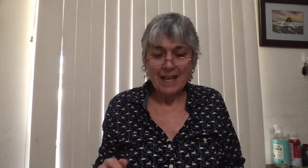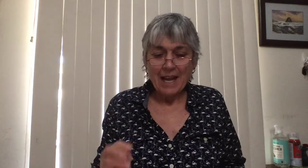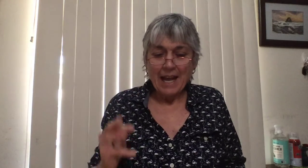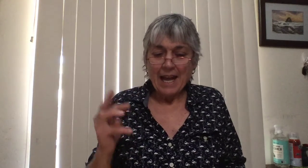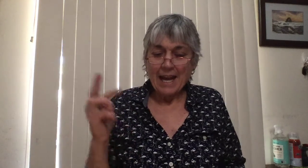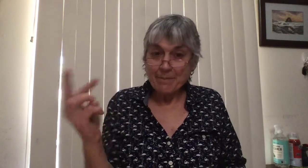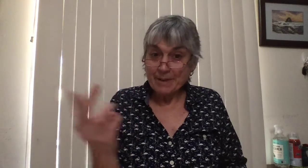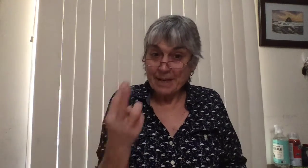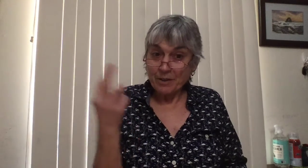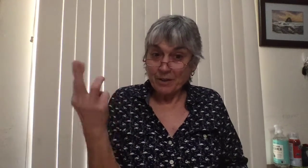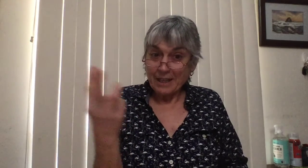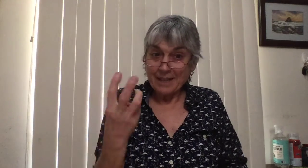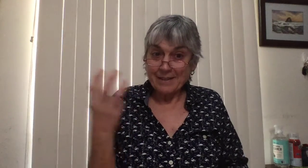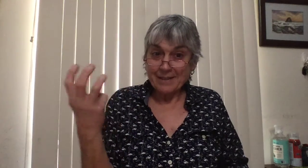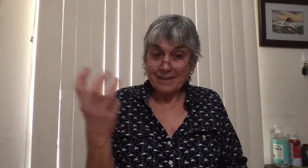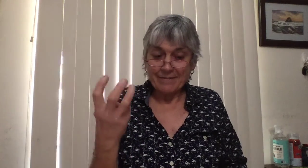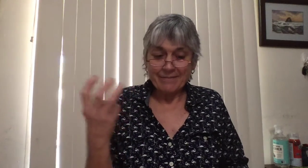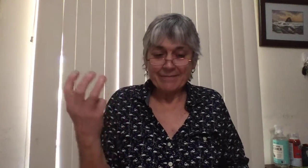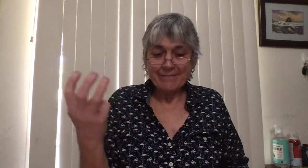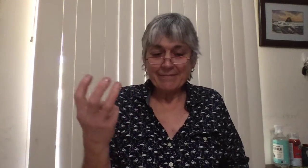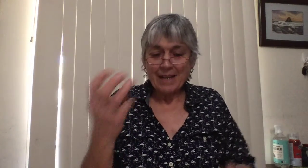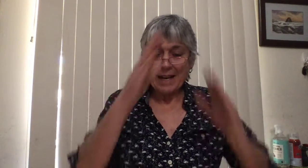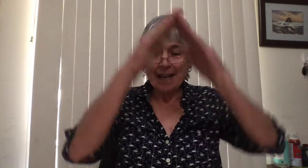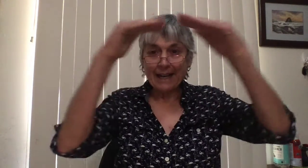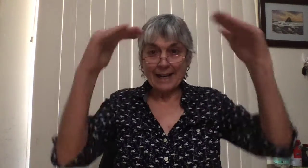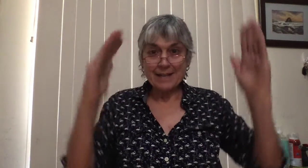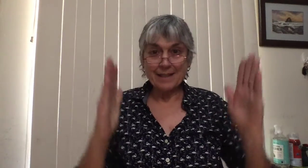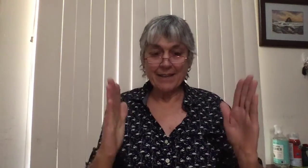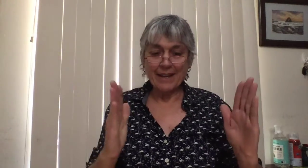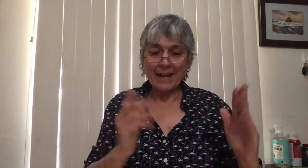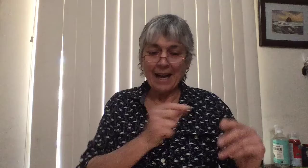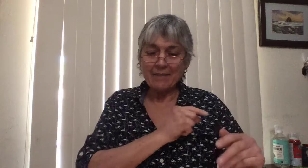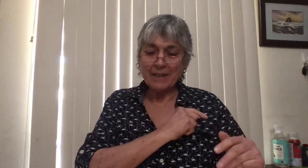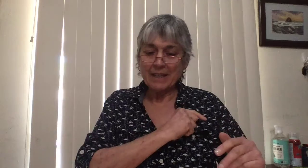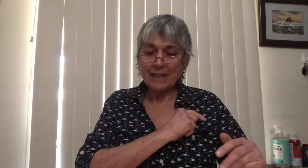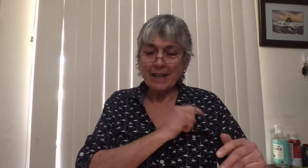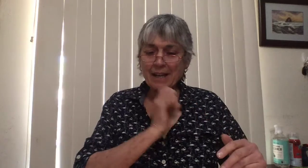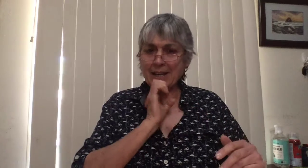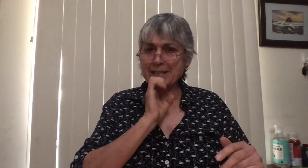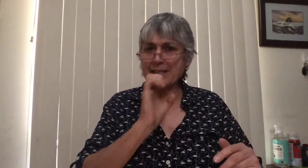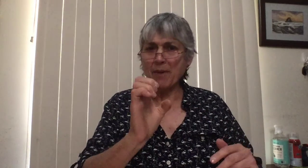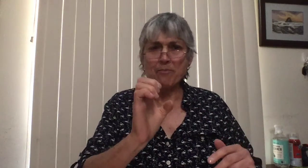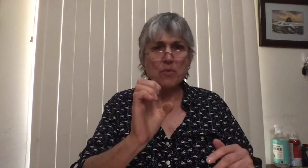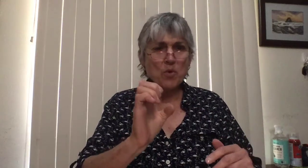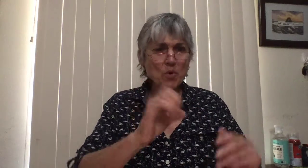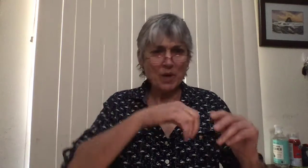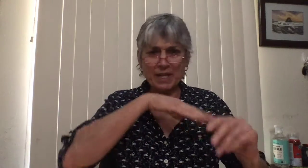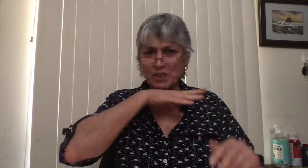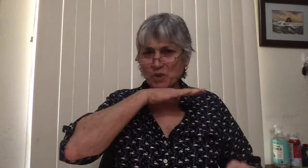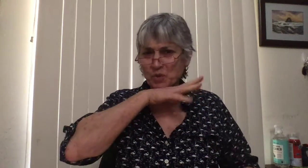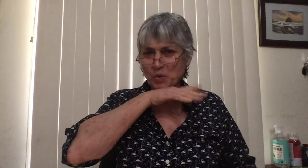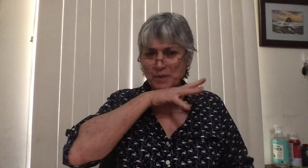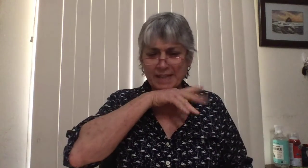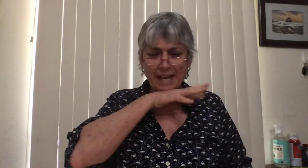El miércoles, la casa de Gaby está muy sucia.